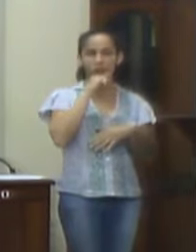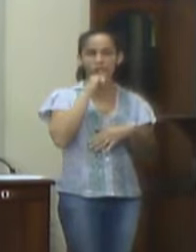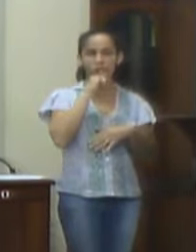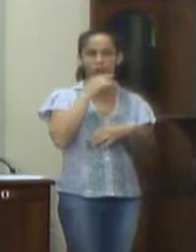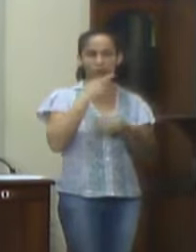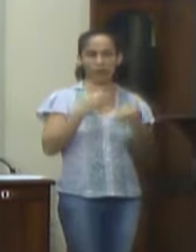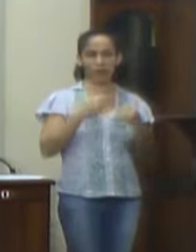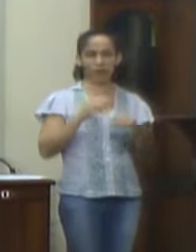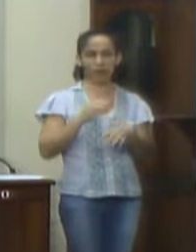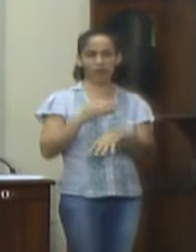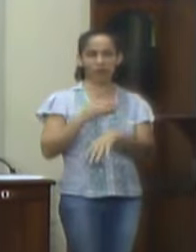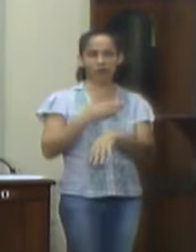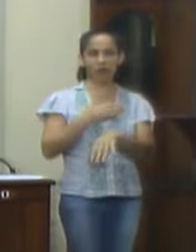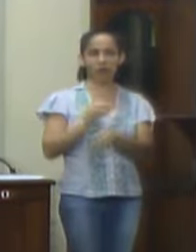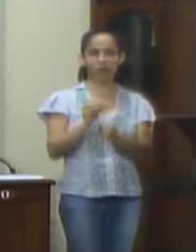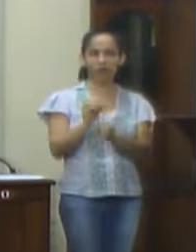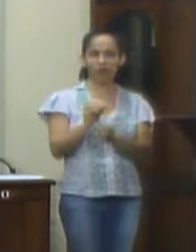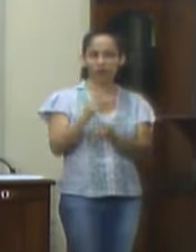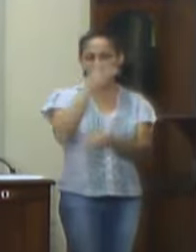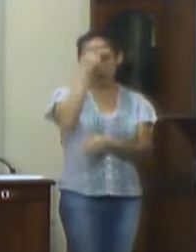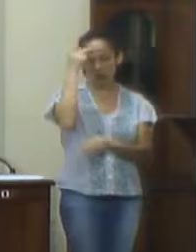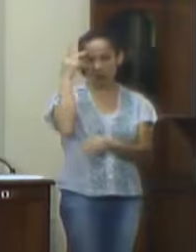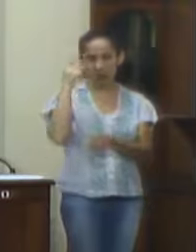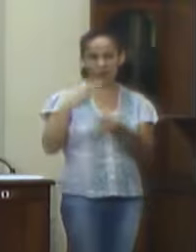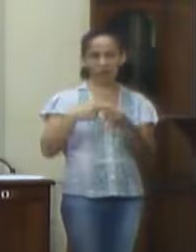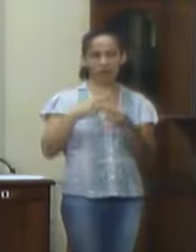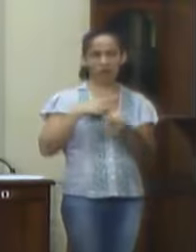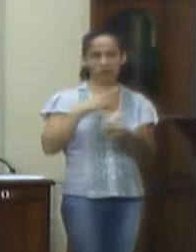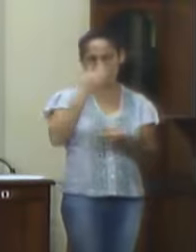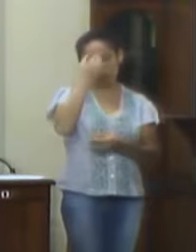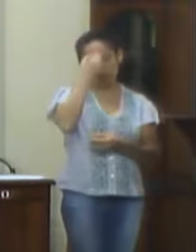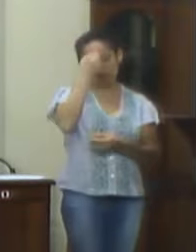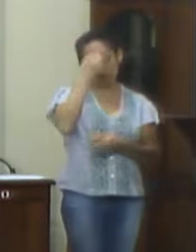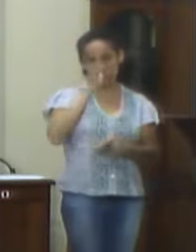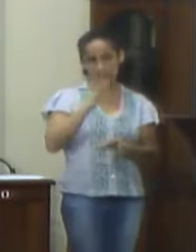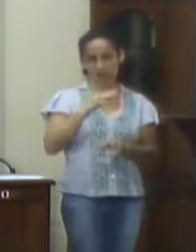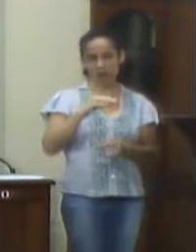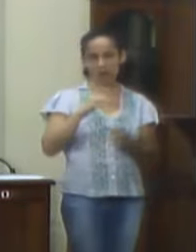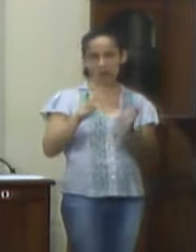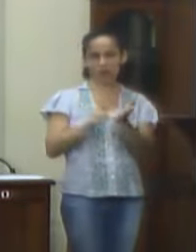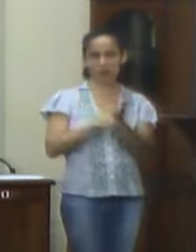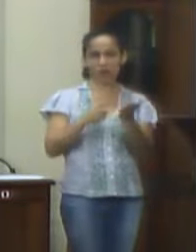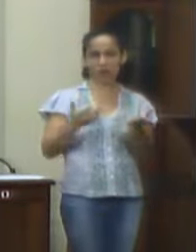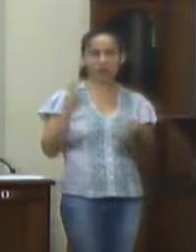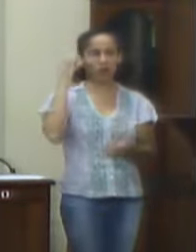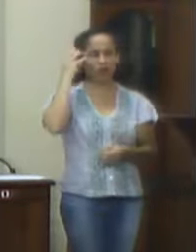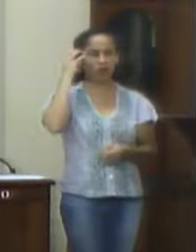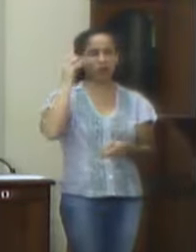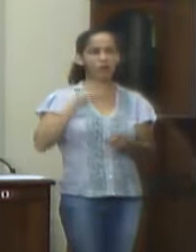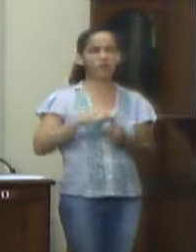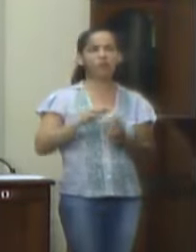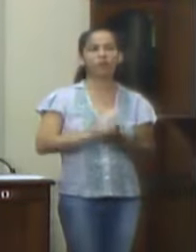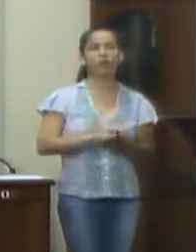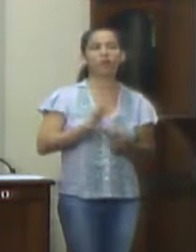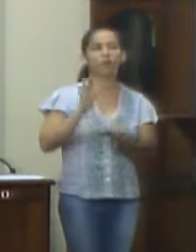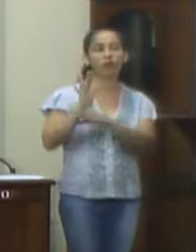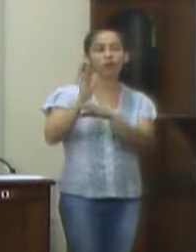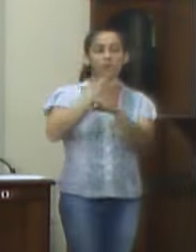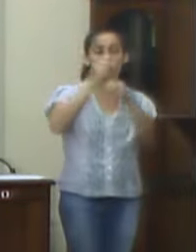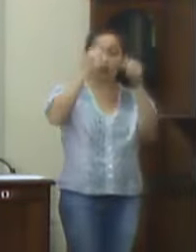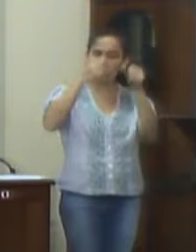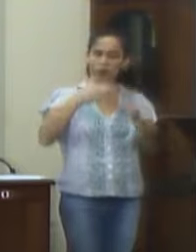campanha educativa de conscientização deveria ser feita nas redes sociais, jornais e rádios da cidade, para ajudar a